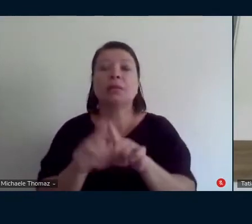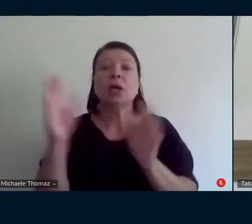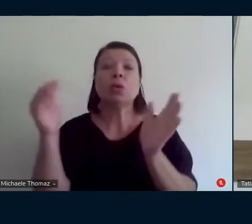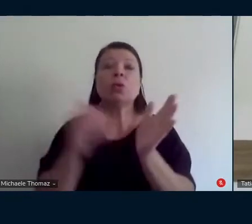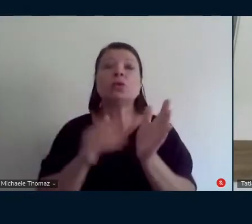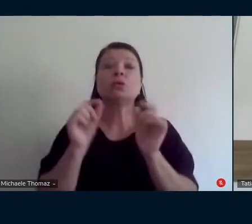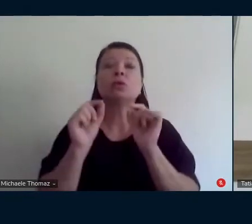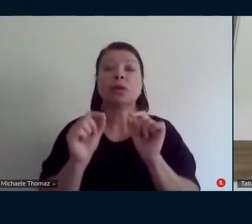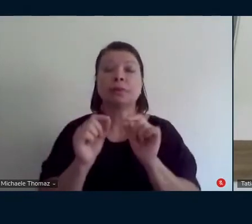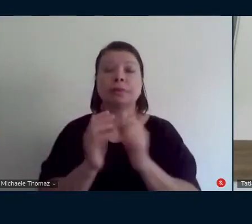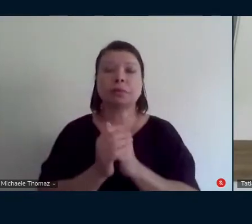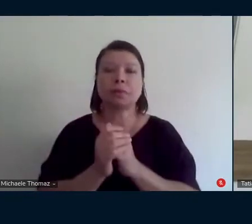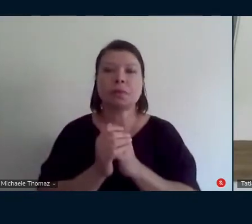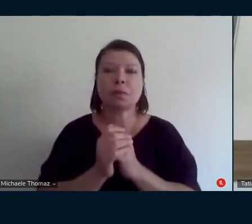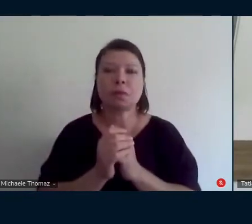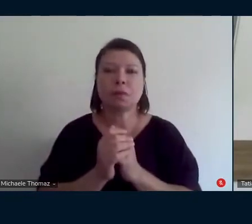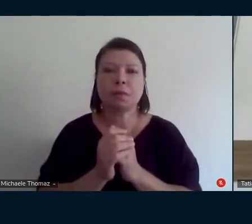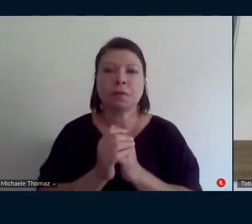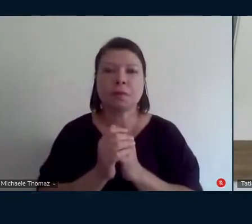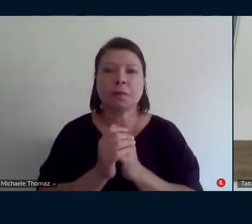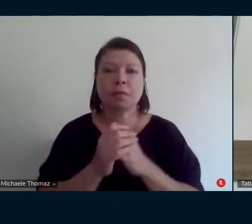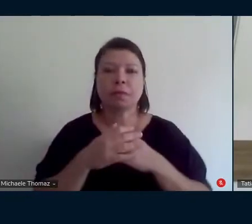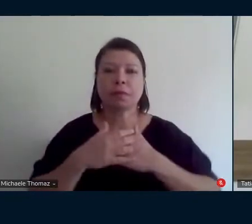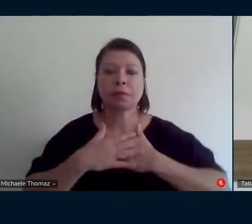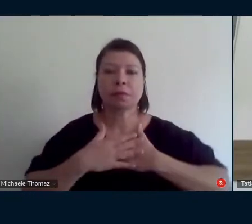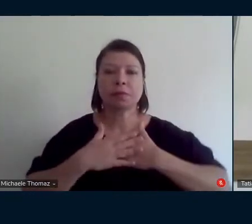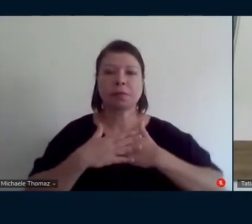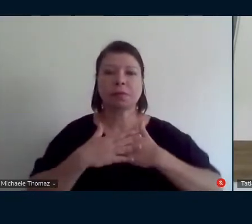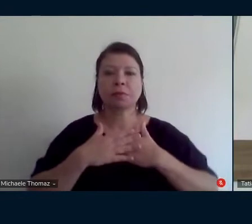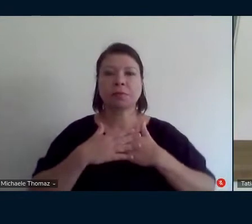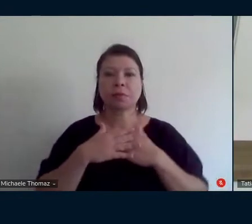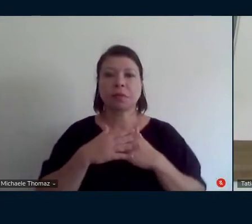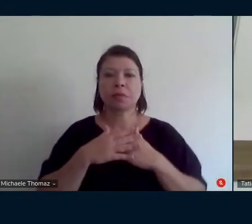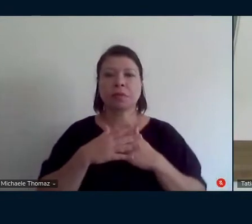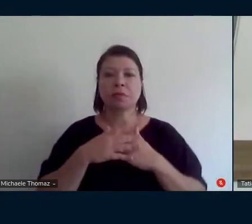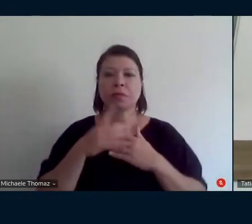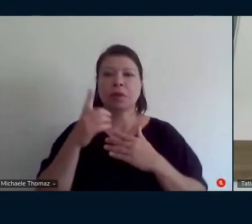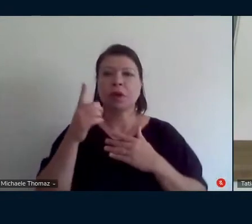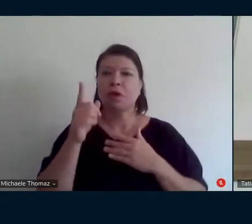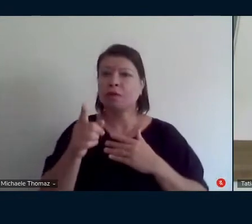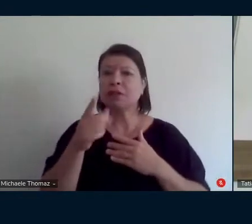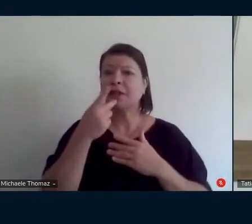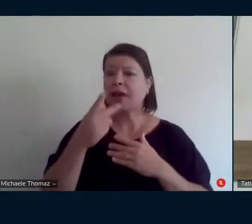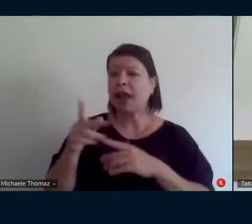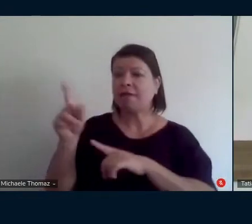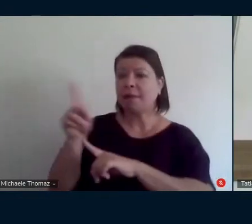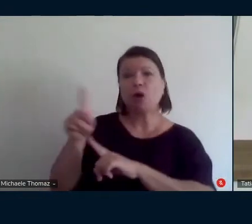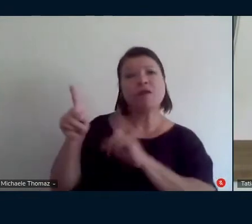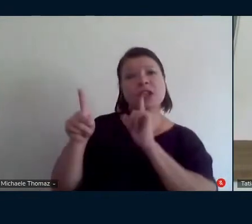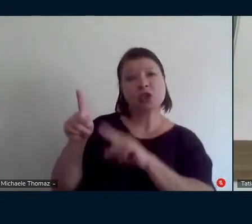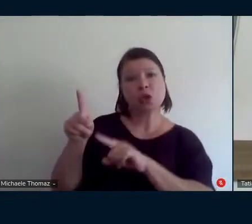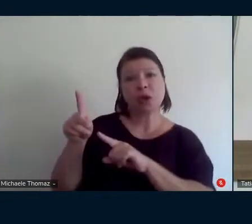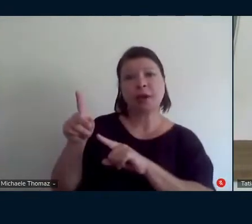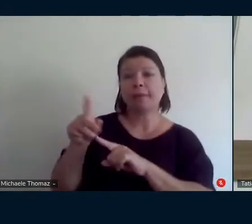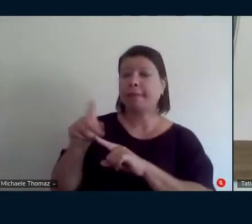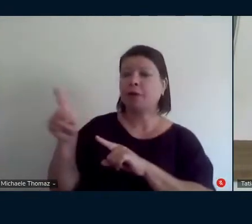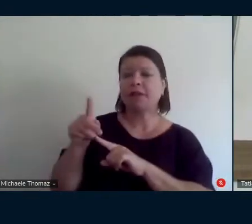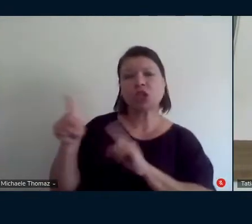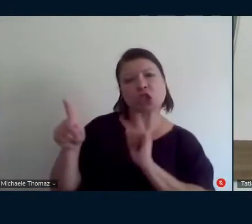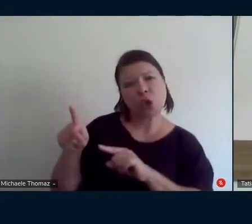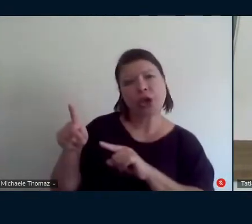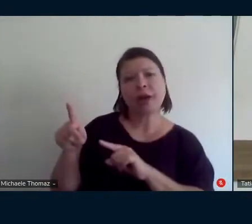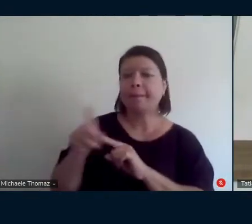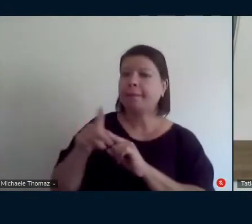é sobre a forma como você se dirige às vezes às professoras Tati talvez